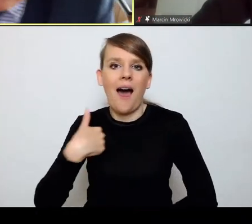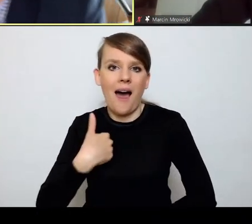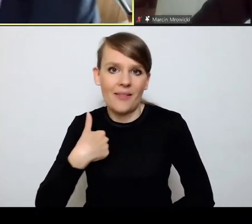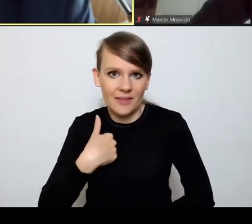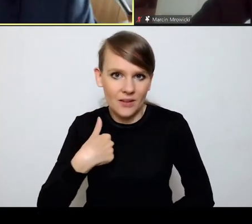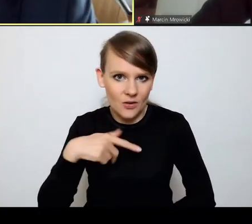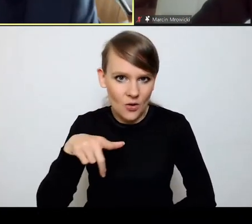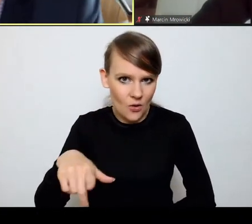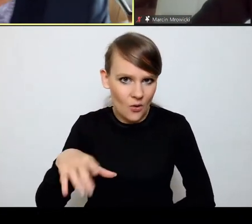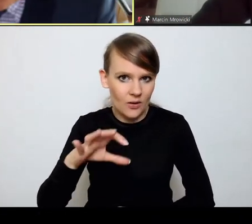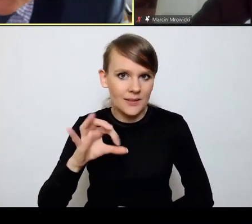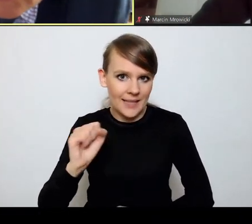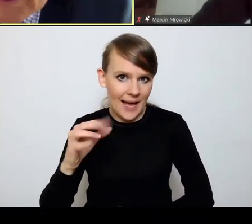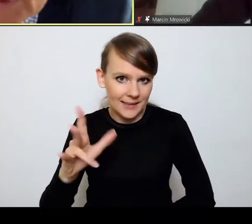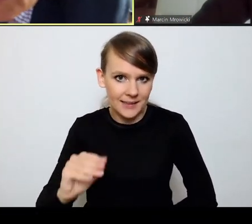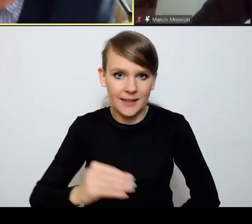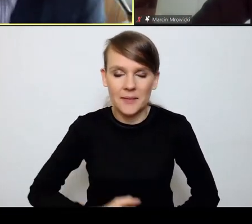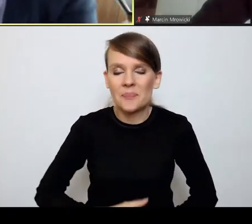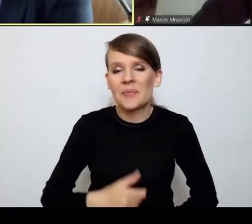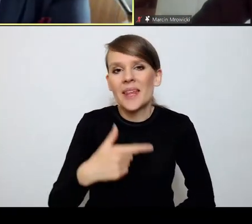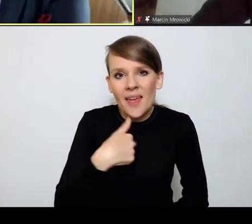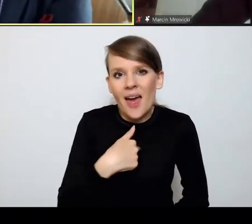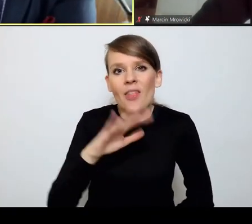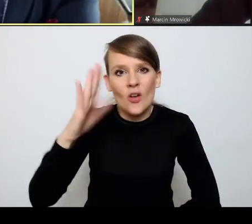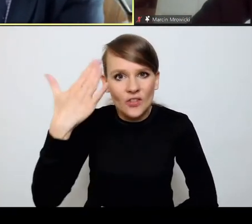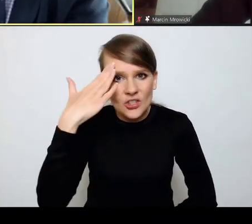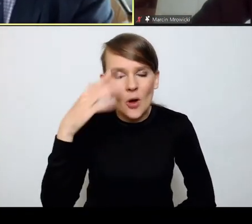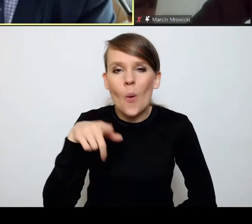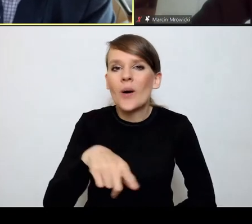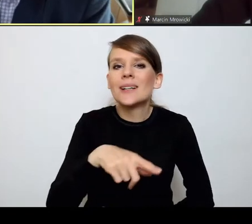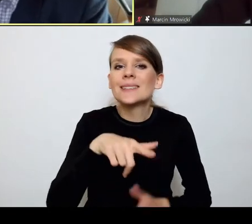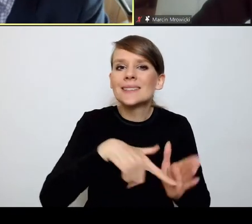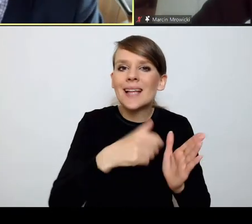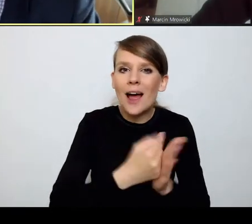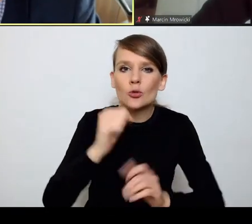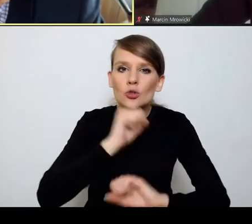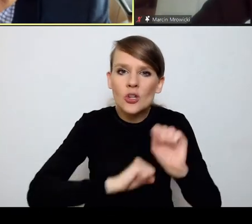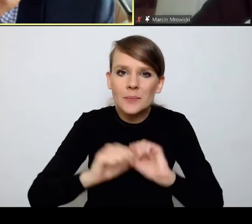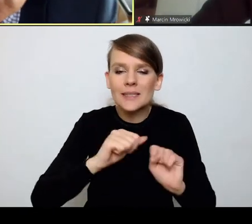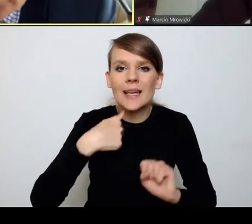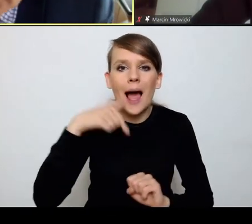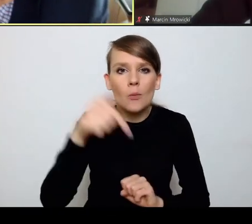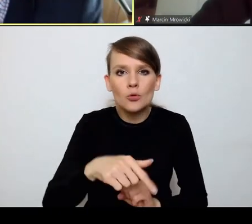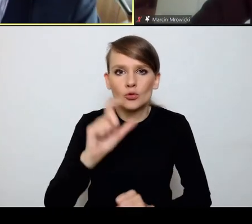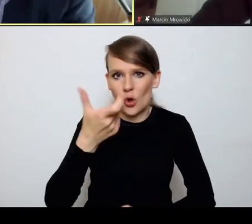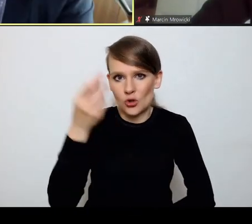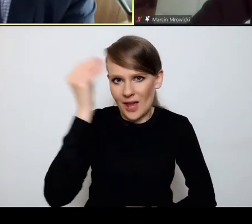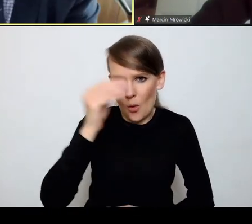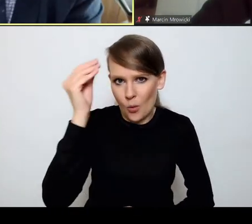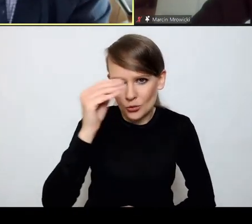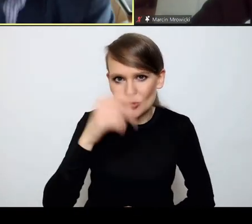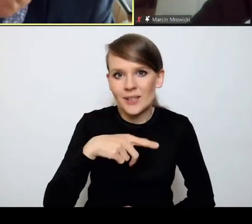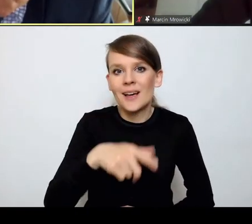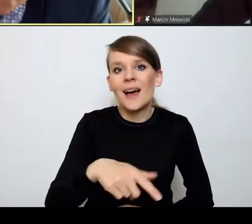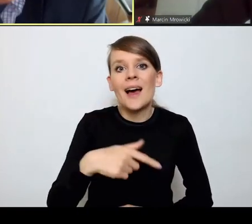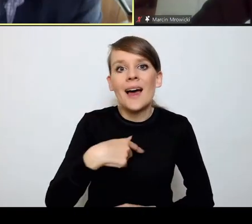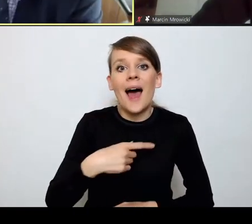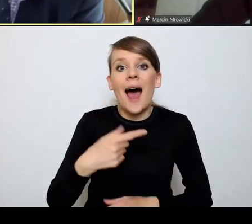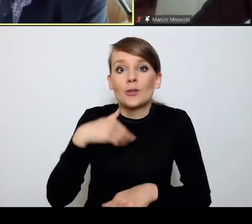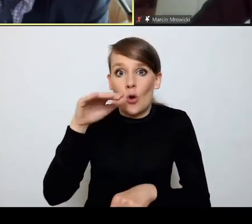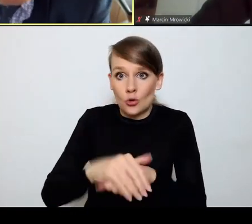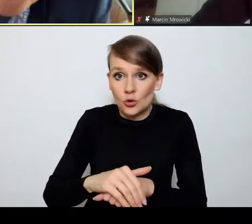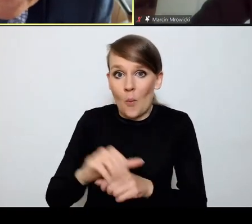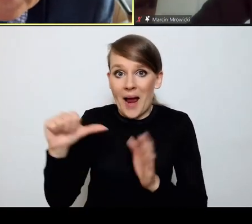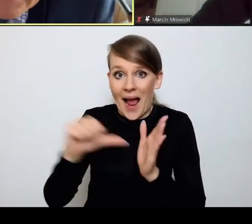Ja oczywiście to wiedziałem, no bo czegoś tam się musiałem o tym statutu rzymskim, o systemie statutu rzymskiego nauczyć, zanim zgodziłem się kandydować w ogóle